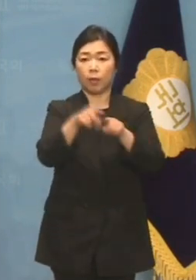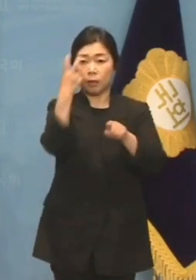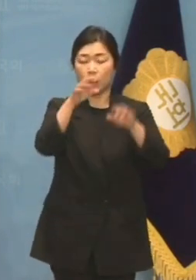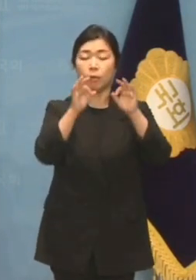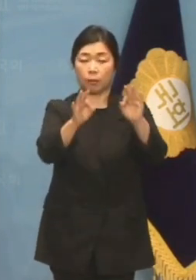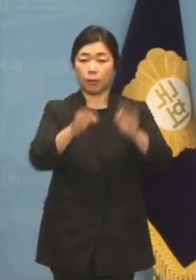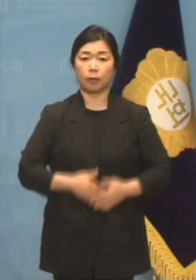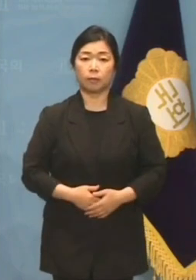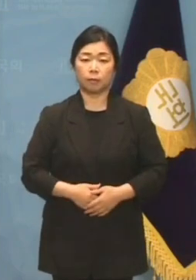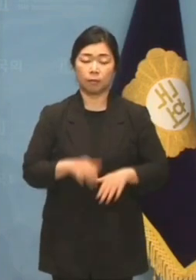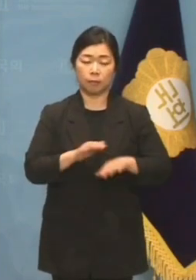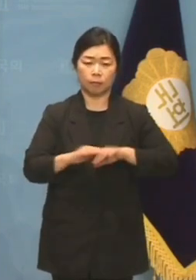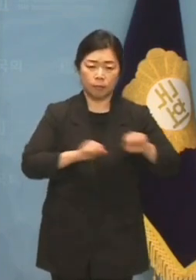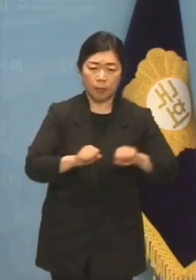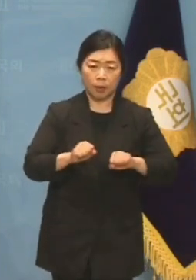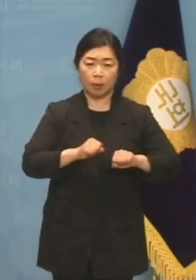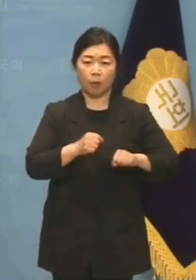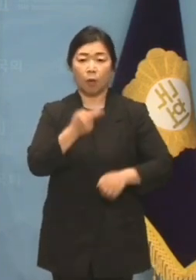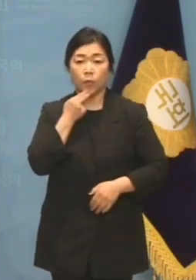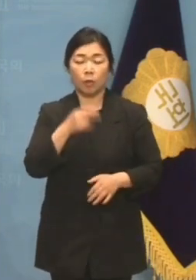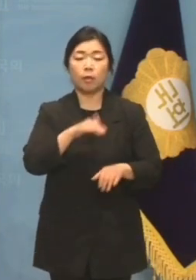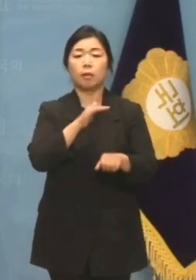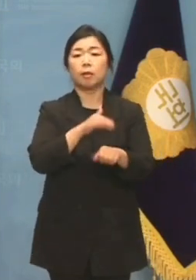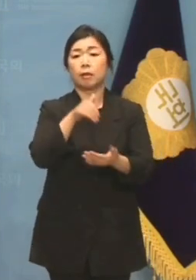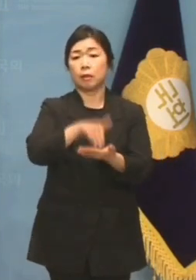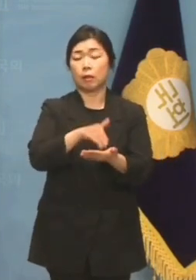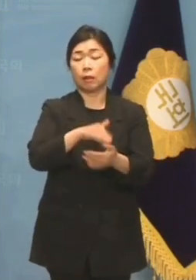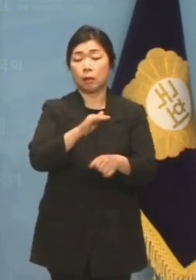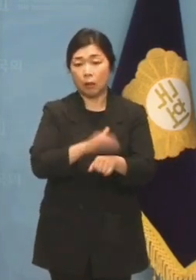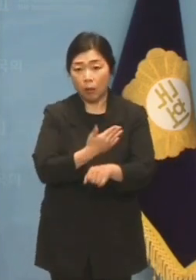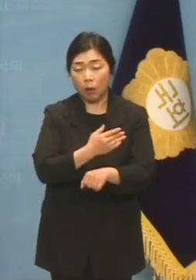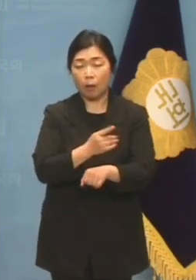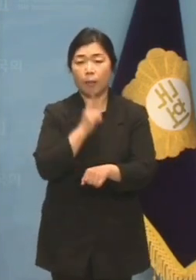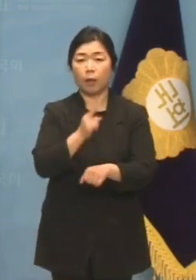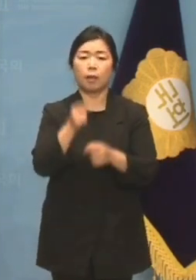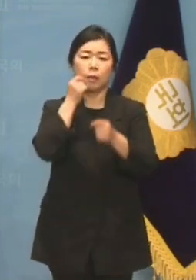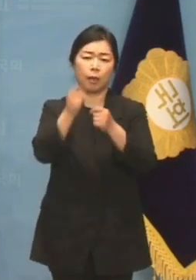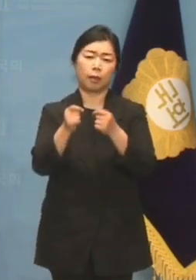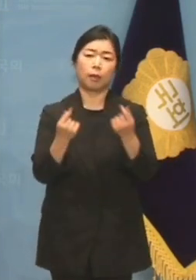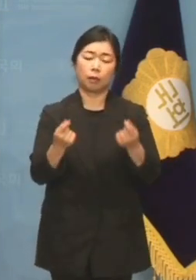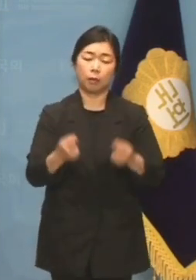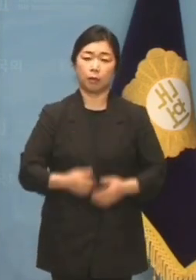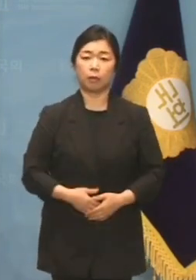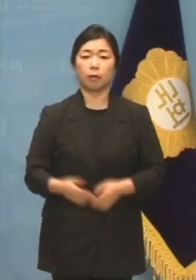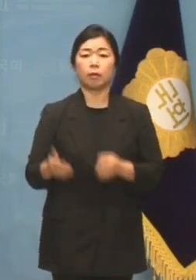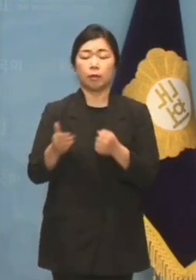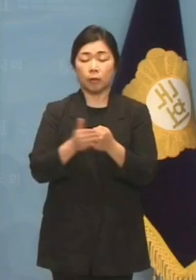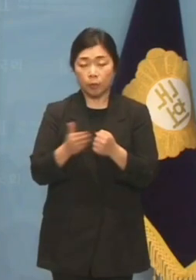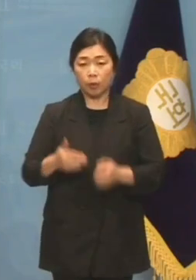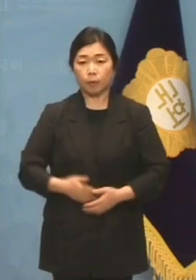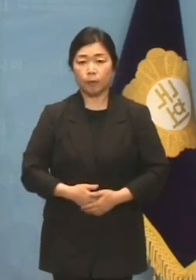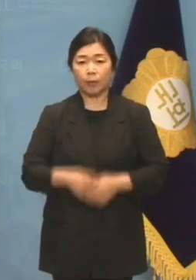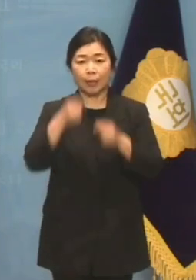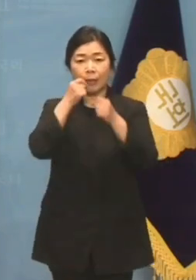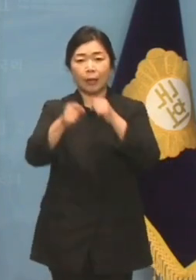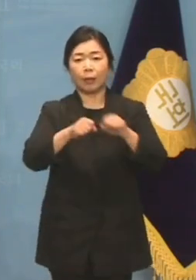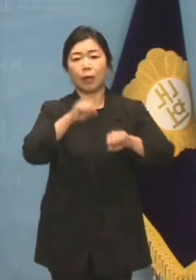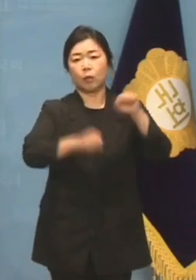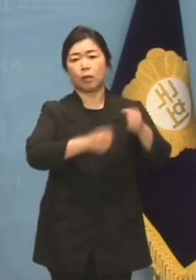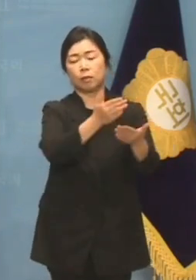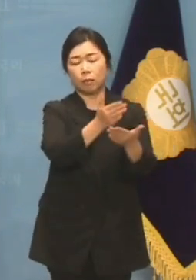행동이 뒤따르지 않는 사과는 그저 사기일 뿐입니다. 제발 더불어 사기당까지는